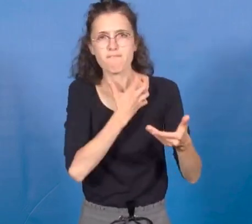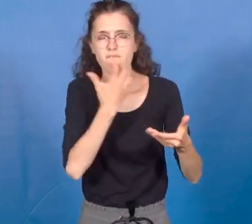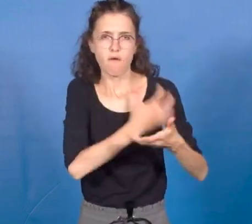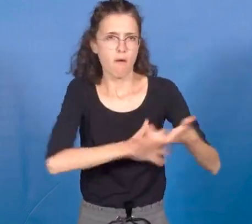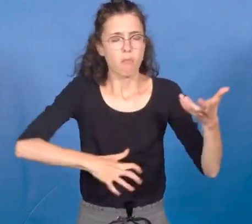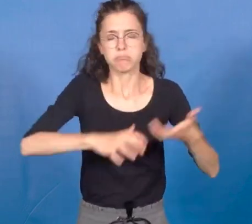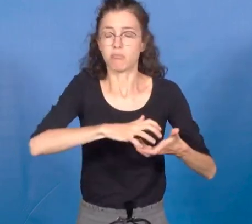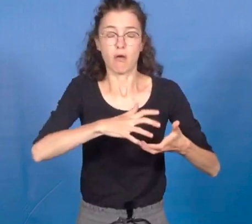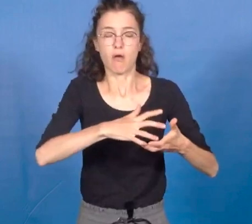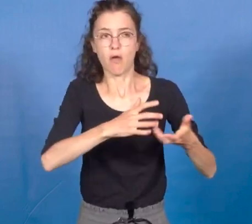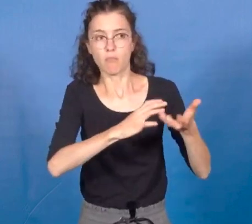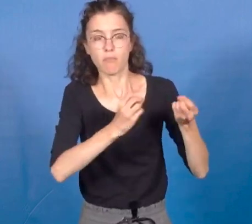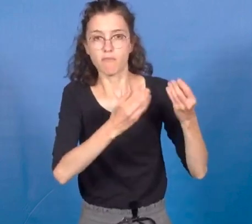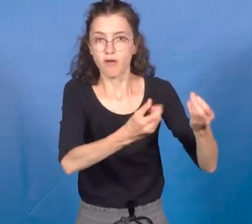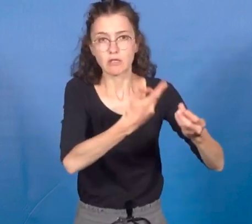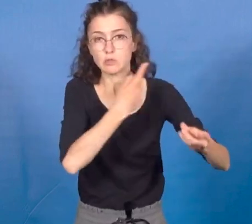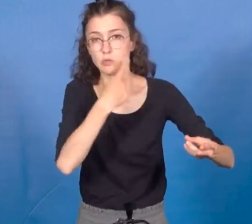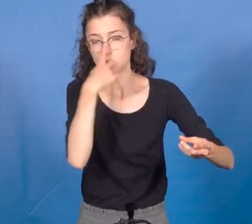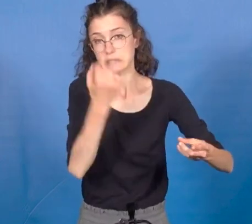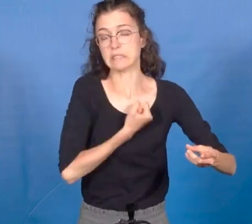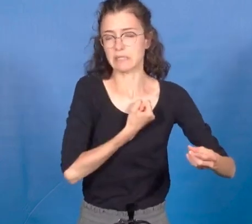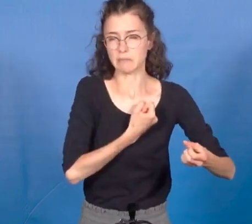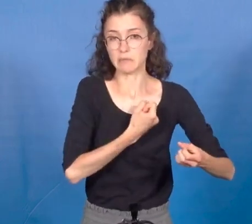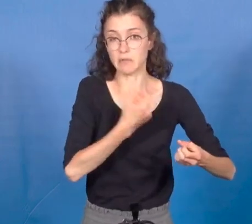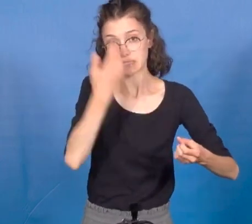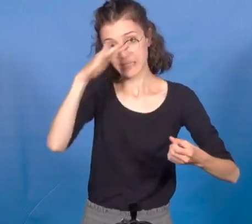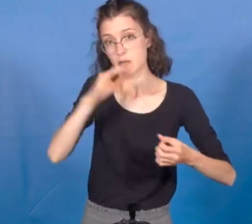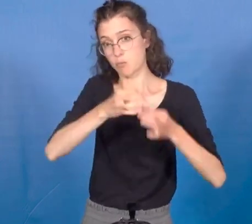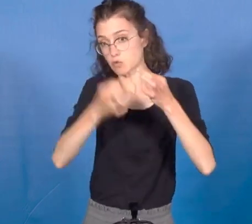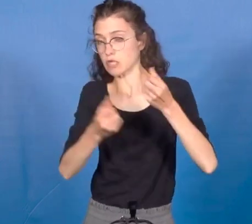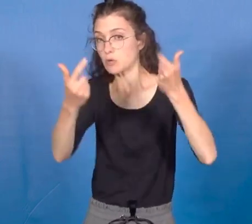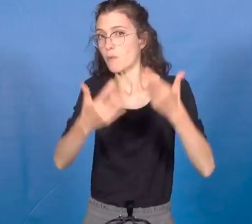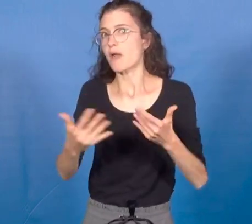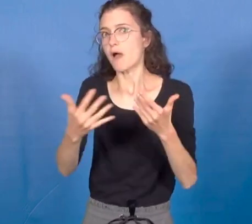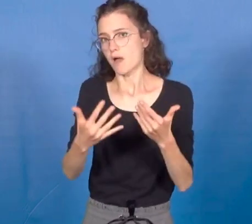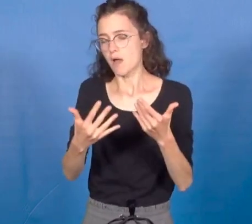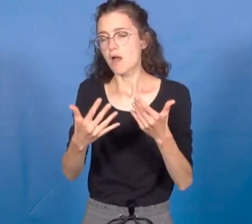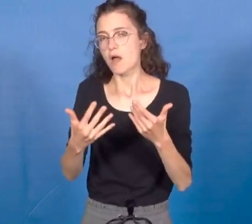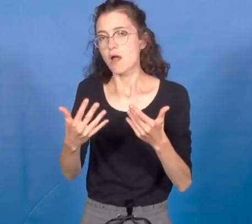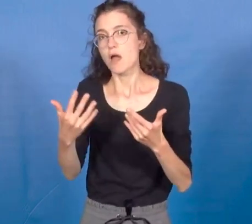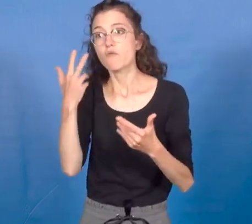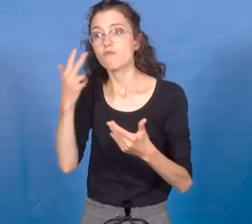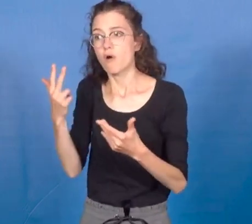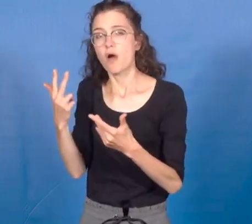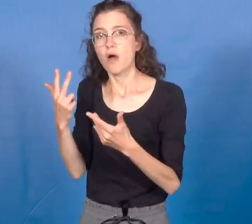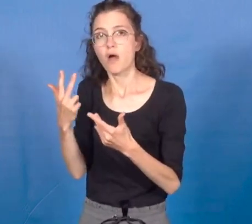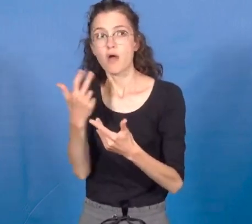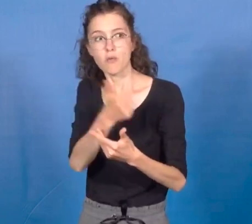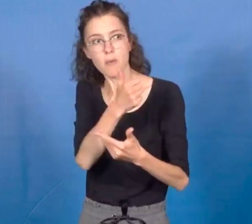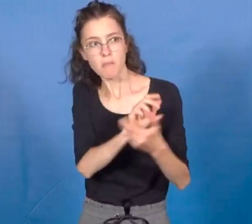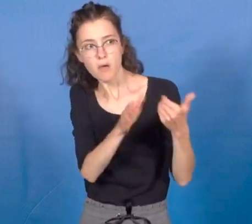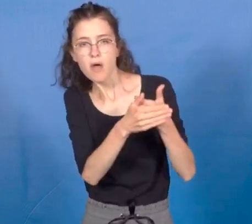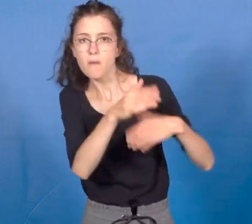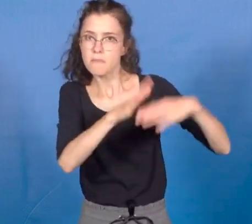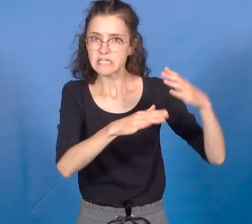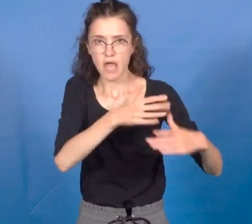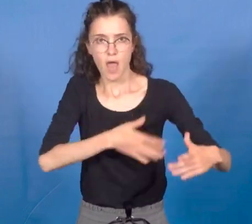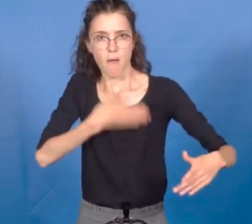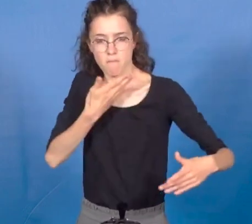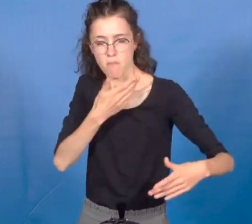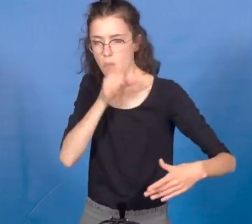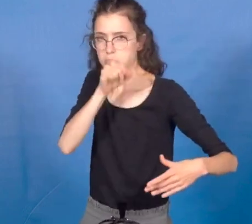pratiquent une agriculture, qui fonctionnent respectueusement avec le vivant, sont heureux d'exercer leur métier et nous montrent la voie, vous les étouffez.